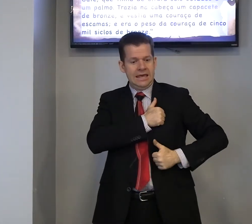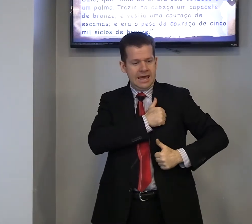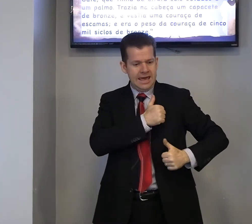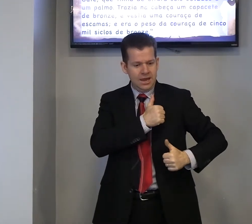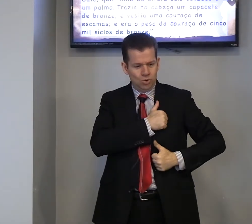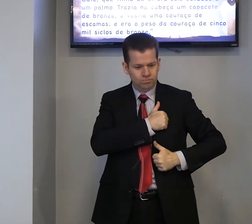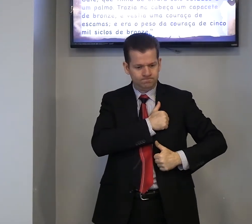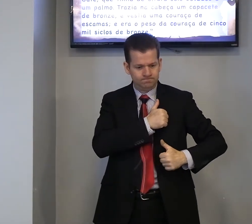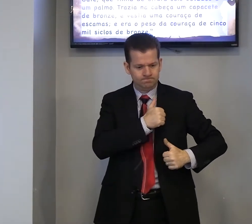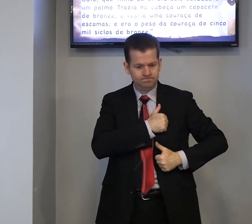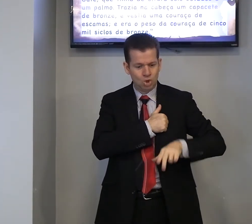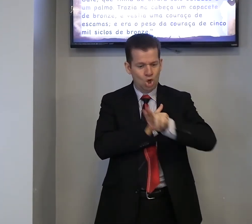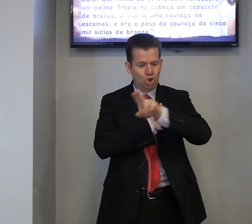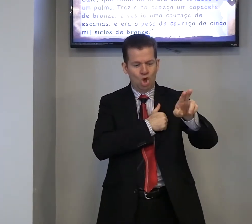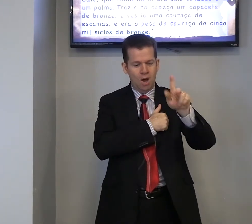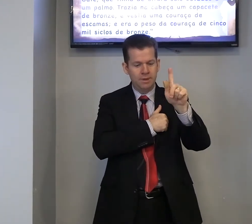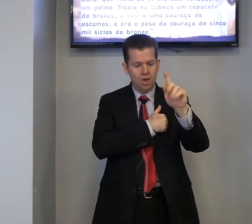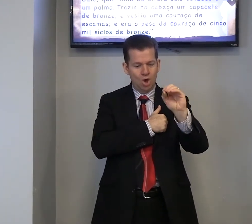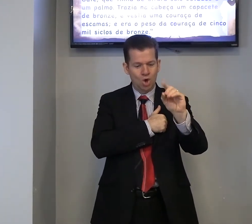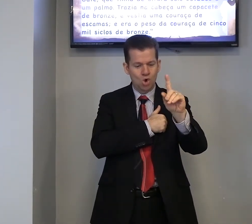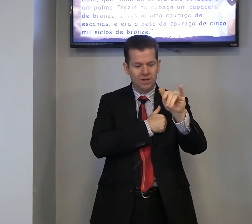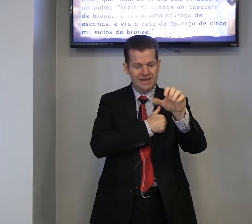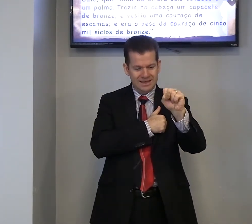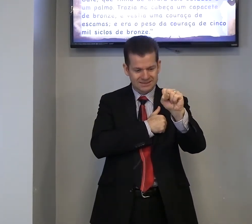guerreiro, nome, Golias,